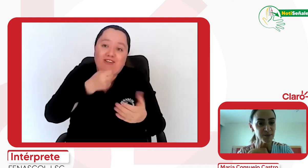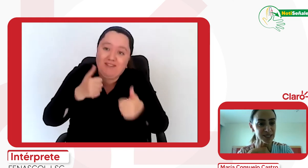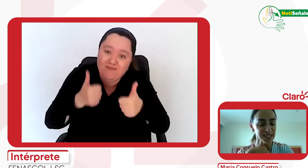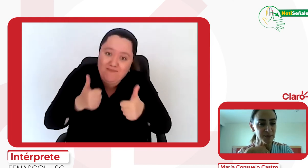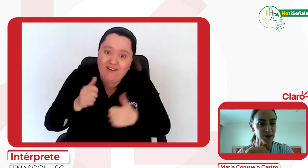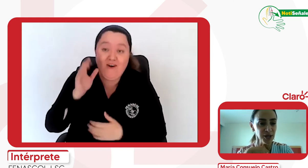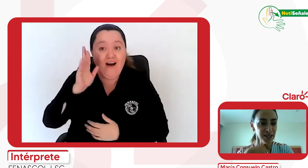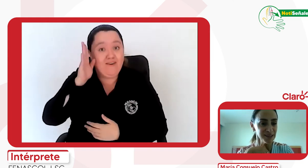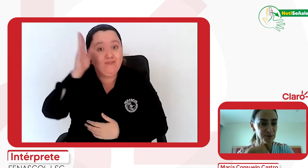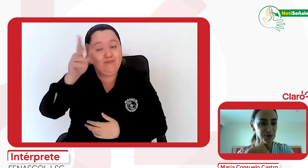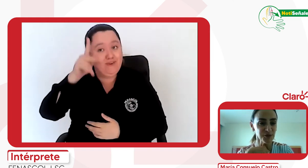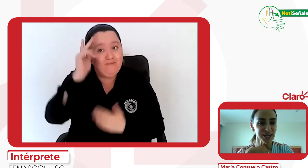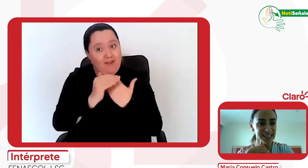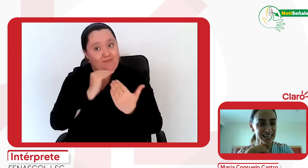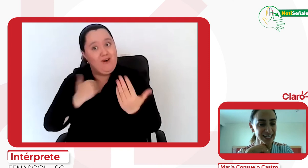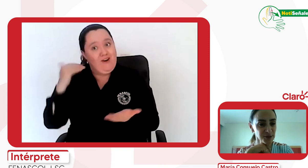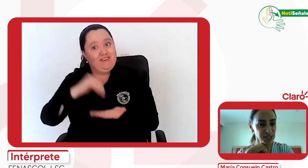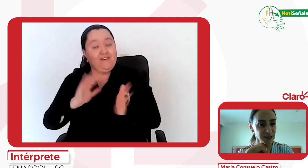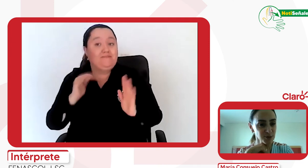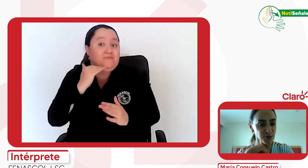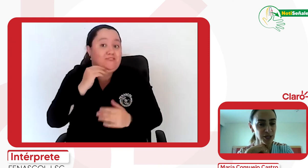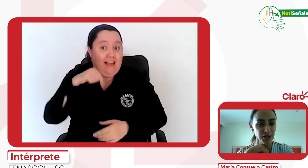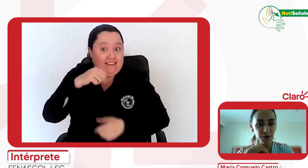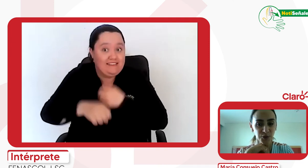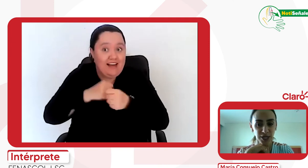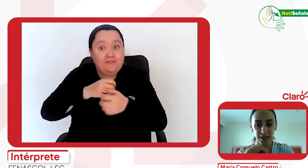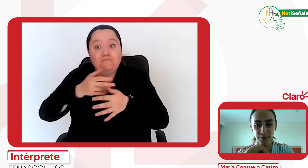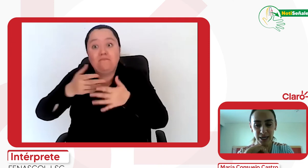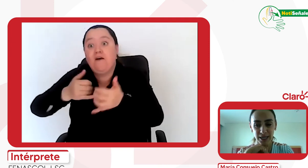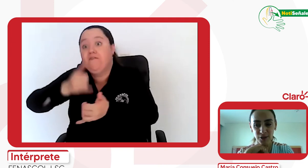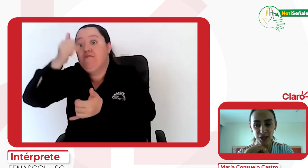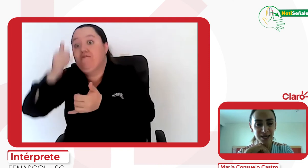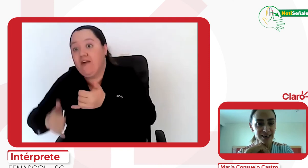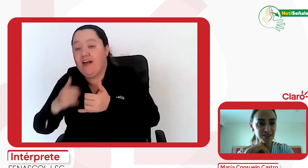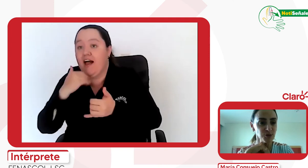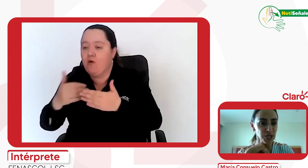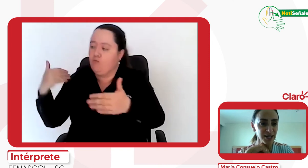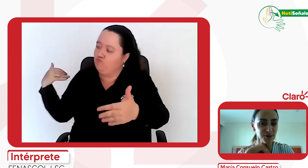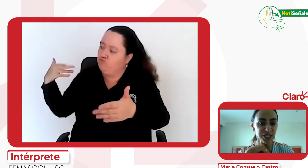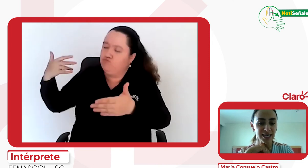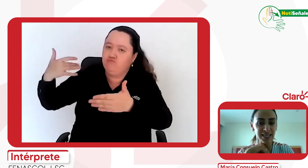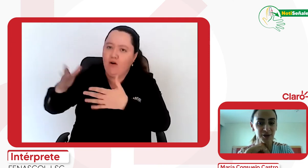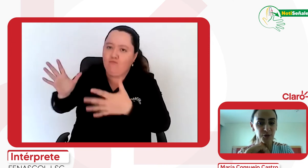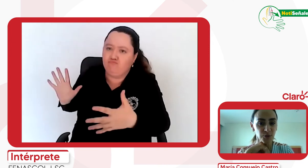a invitar, Camilo. De pronto, al final del año, donde hagamos un barrido de resultados y de cómo